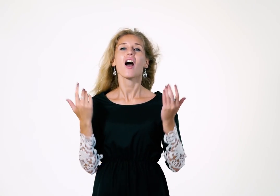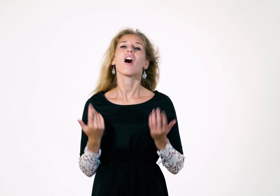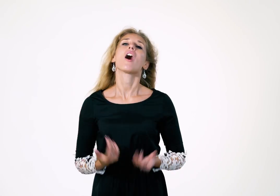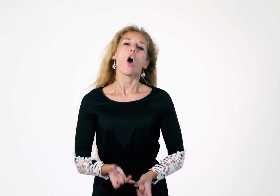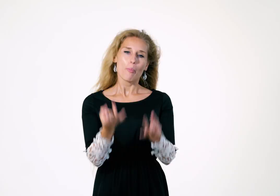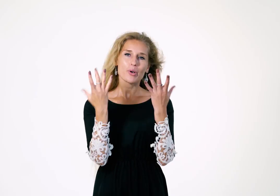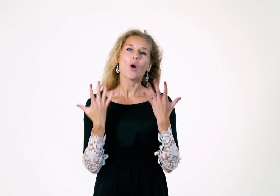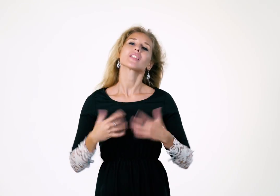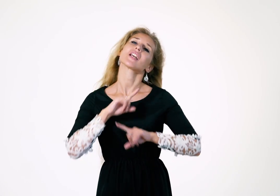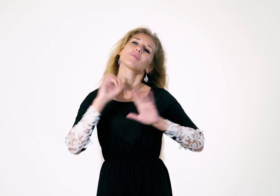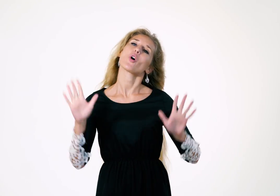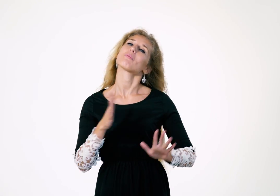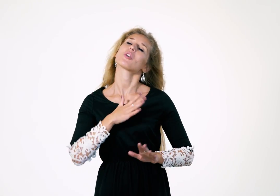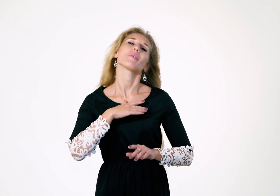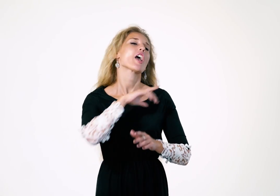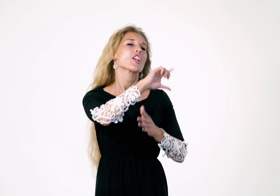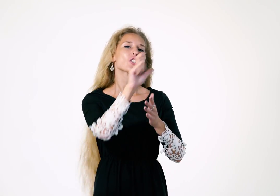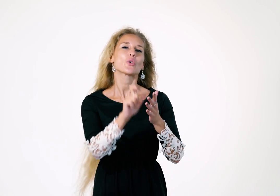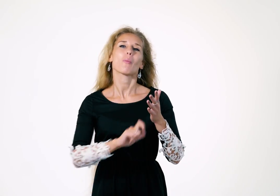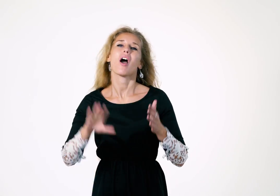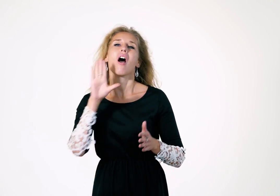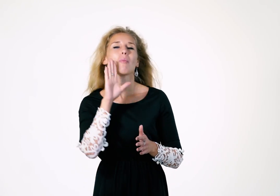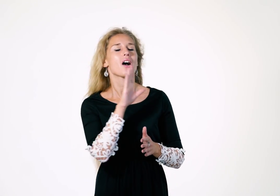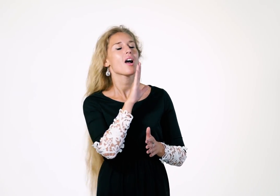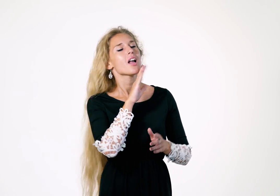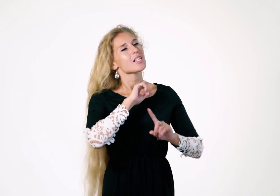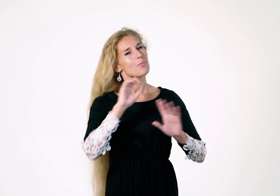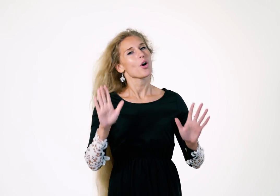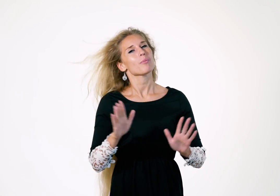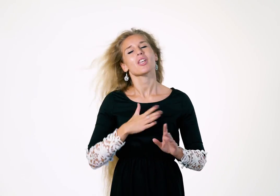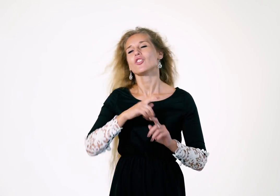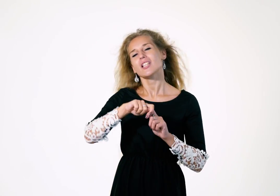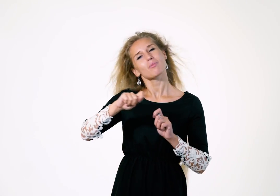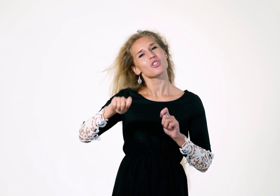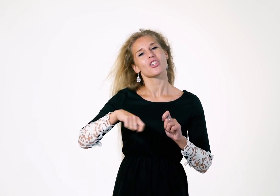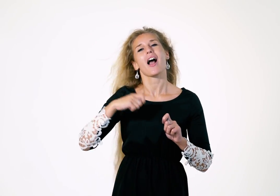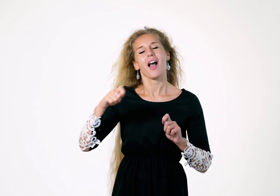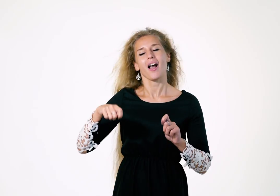Просто спой мне песню, спой мне не спеша